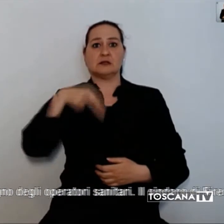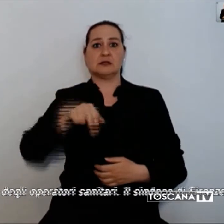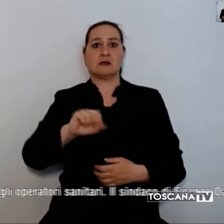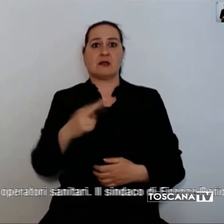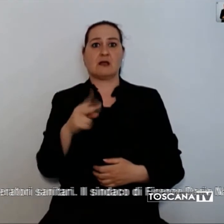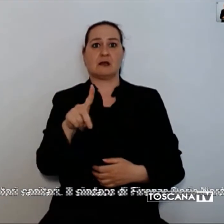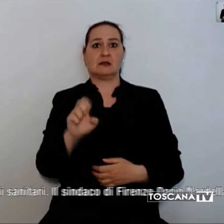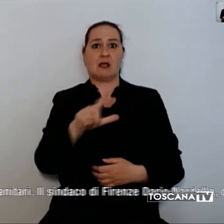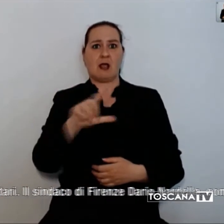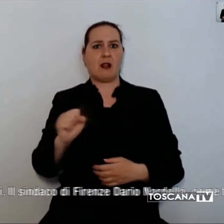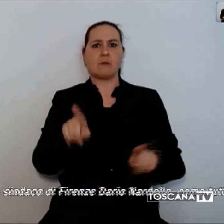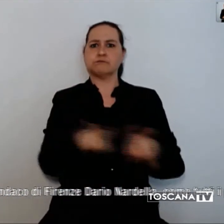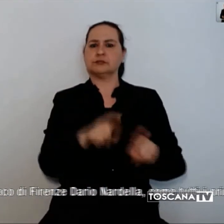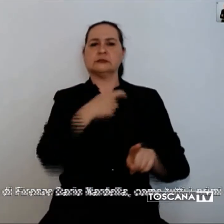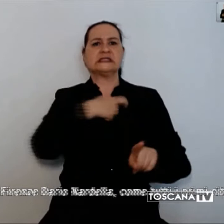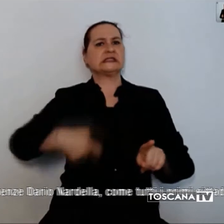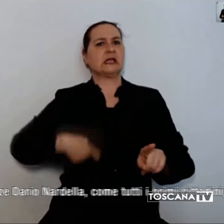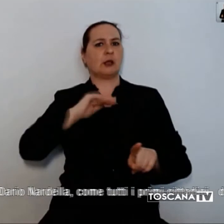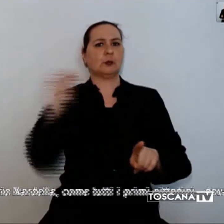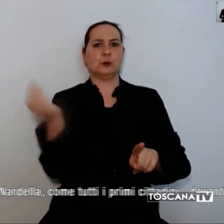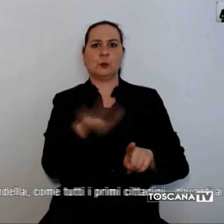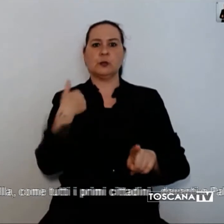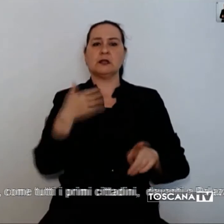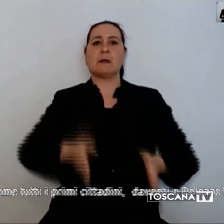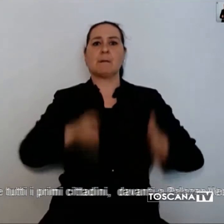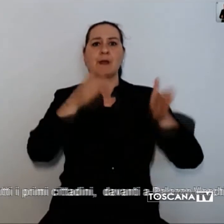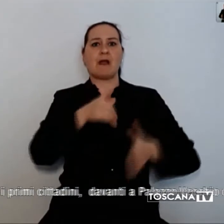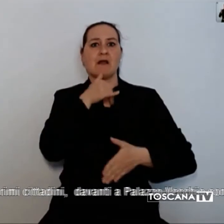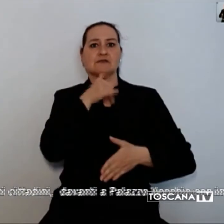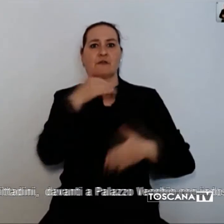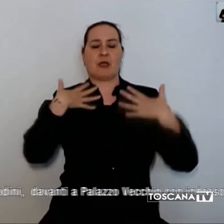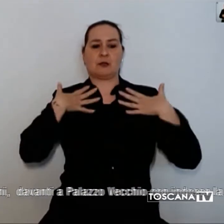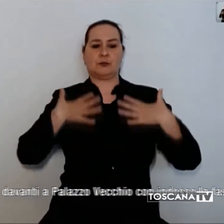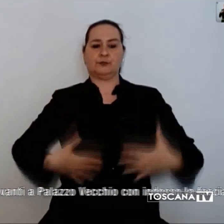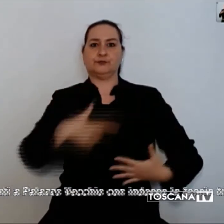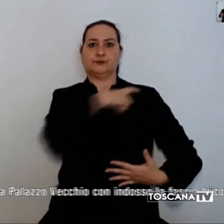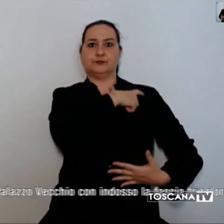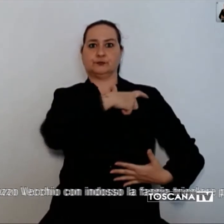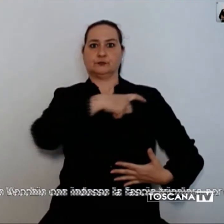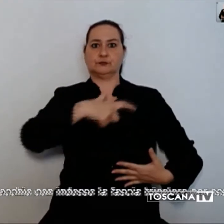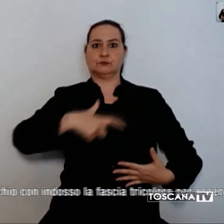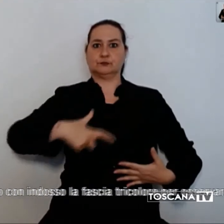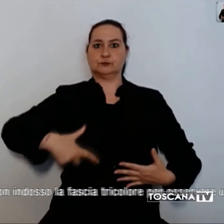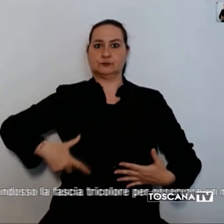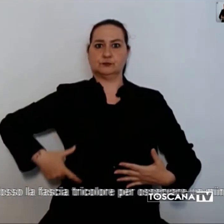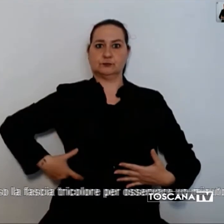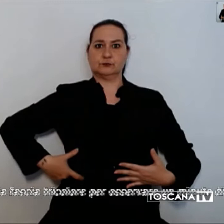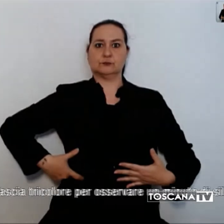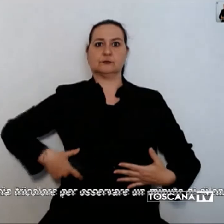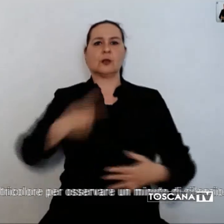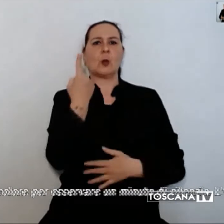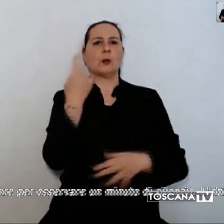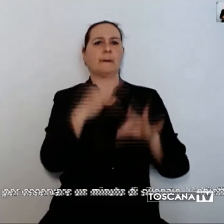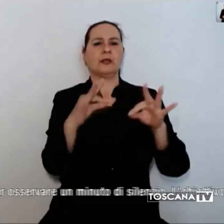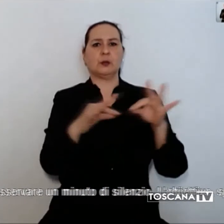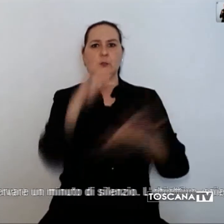cittadini davanti a Palazzo Vecchio con indosso la fascia tricolore per osservare un minuto di silenzio. L